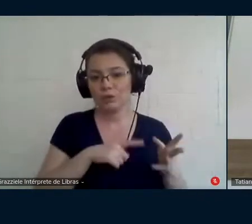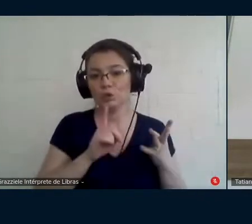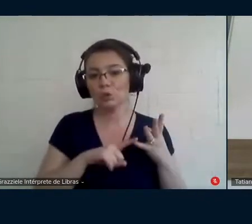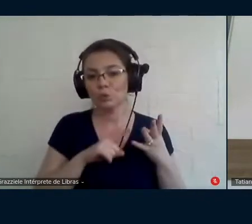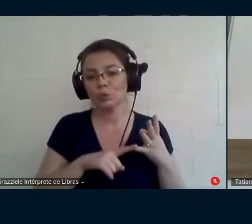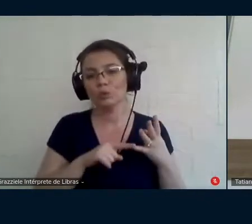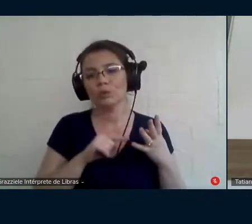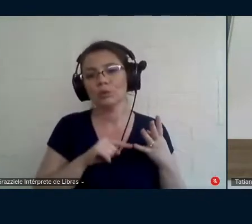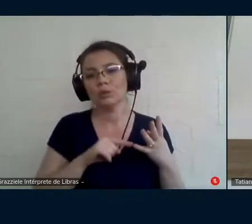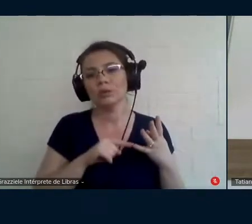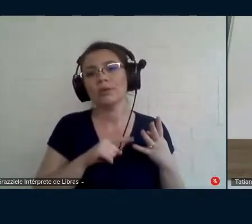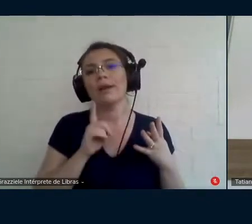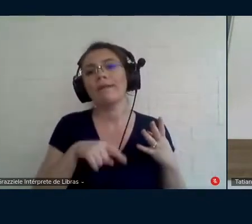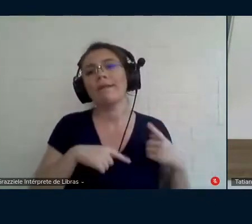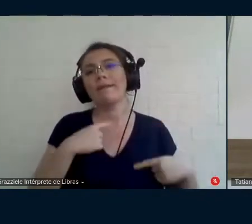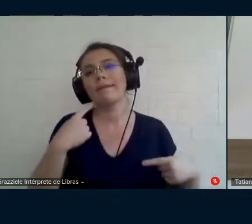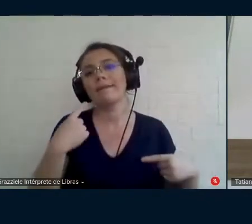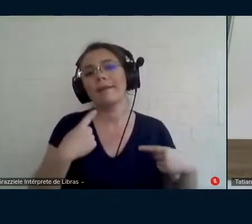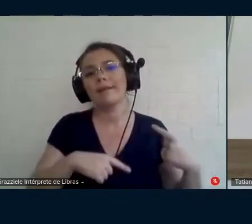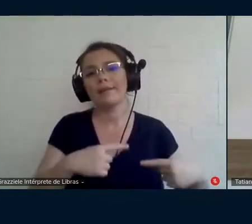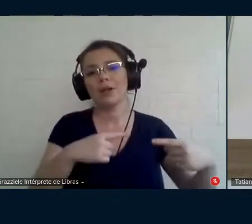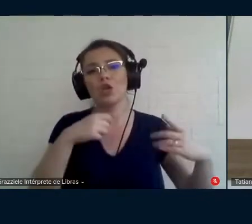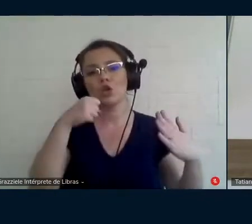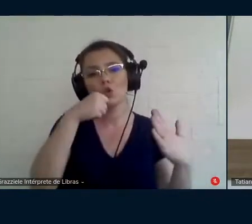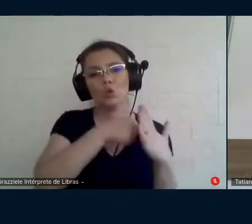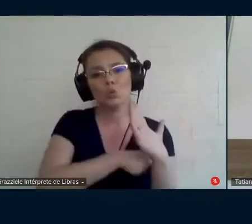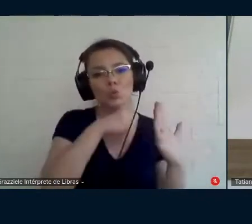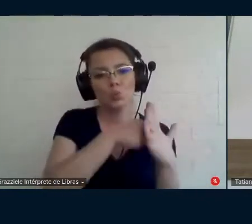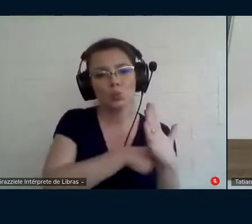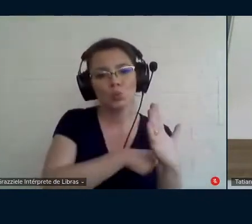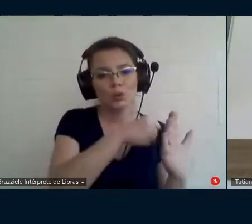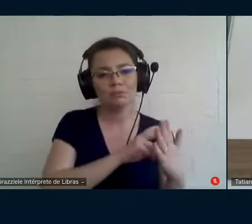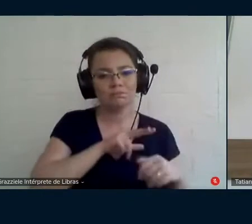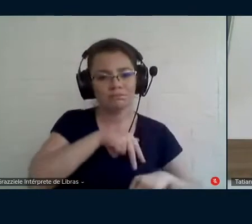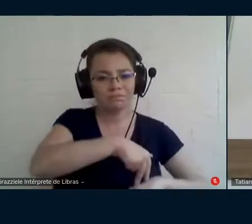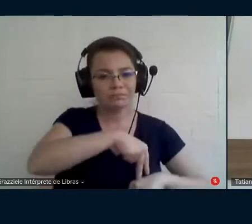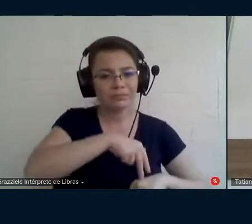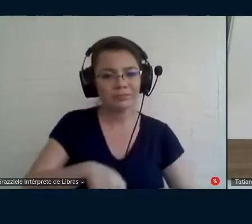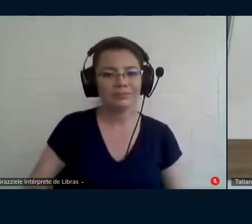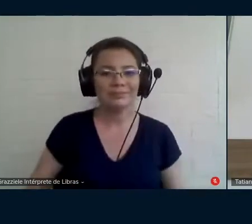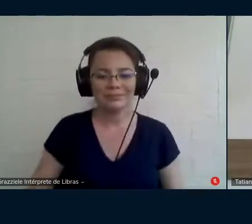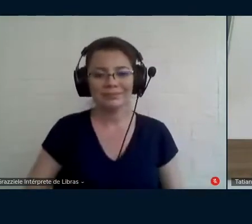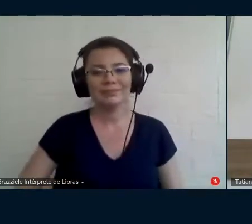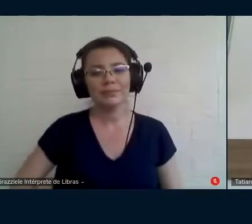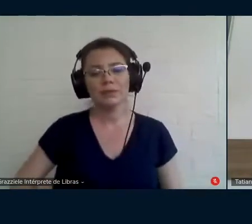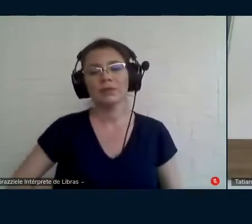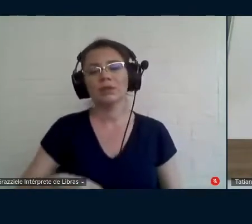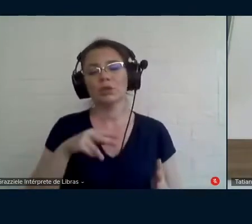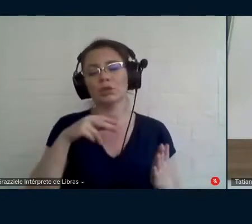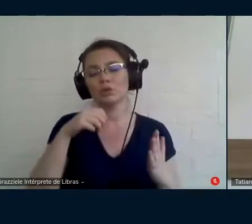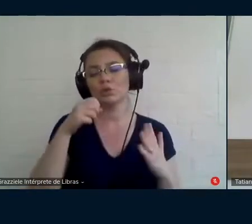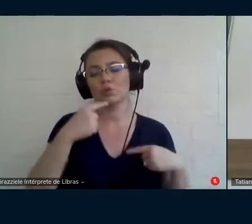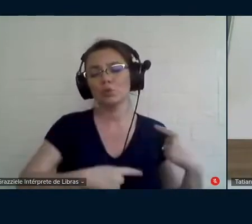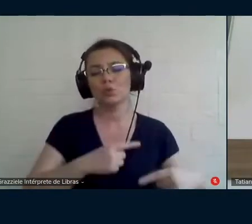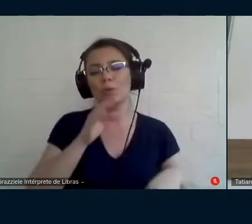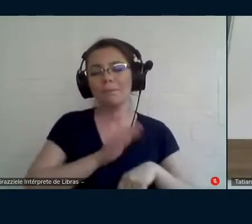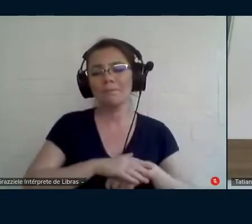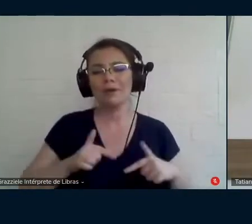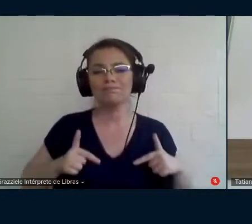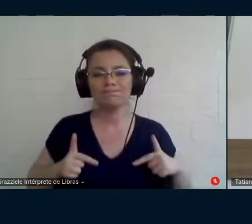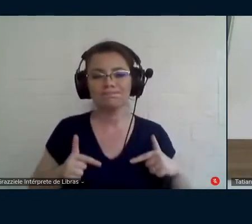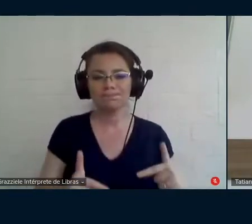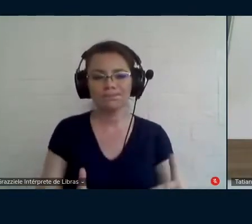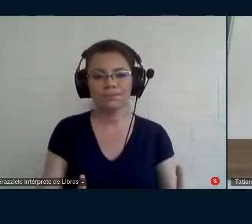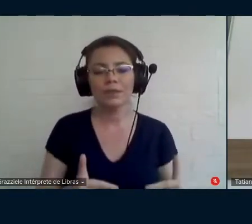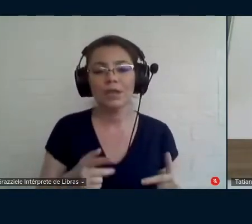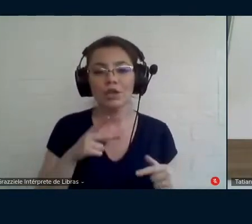acho que é que são as discussões de luta que você faz são as discussões mais engajadas politicamente Tatiana você não se